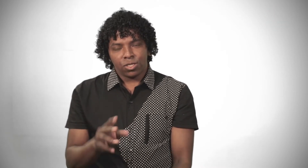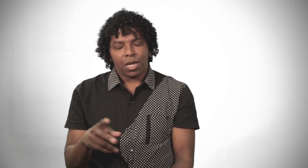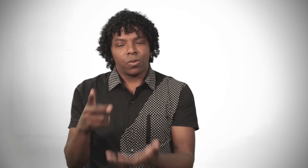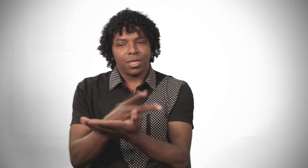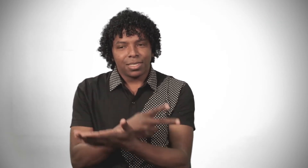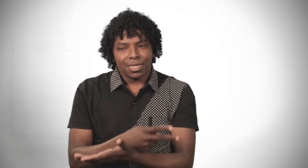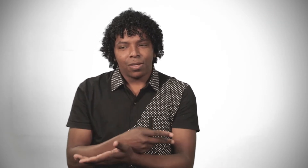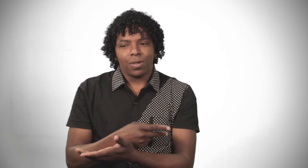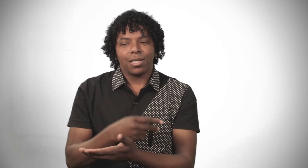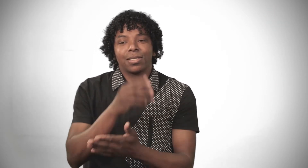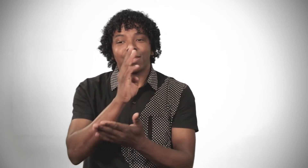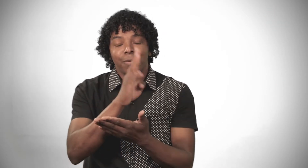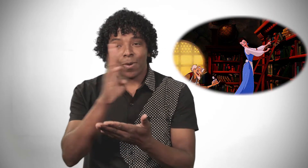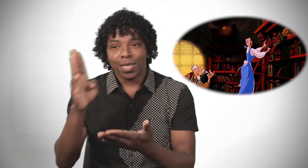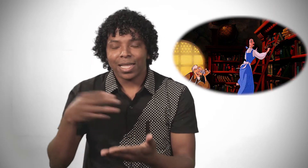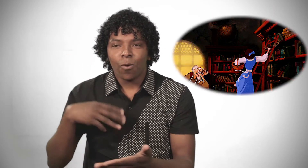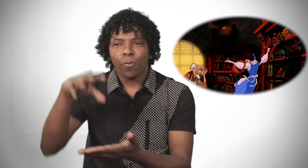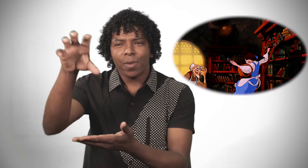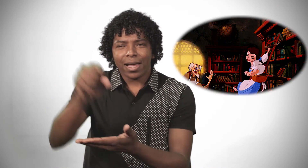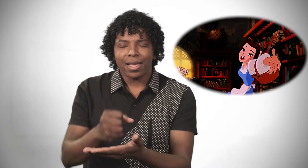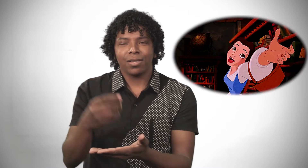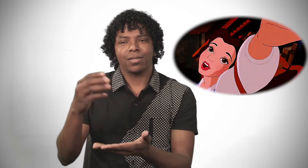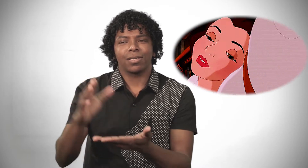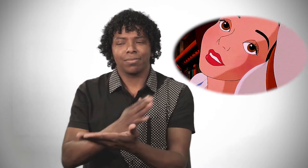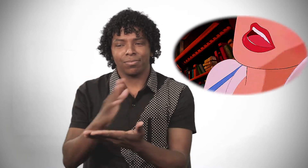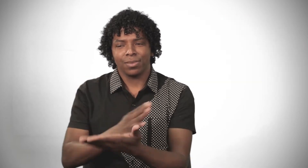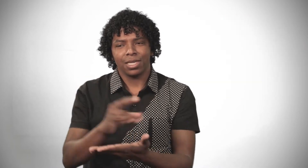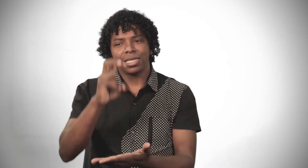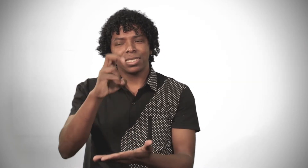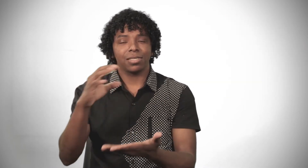Já aconteceu na biblioteca de eu pegar livros. Foram cinco livros.